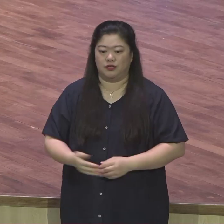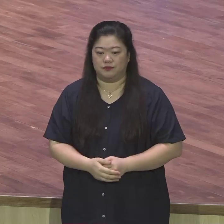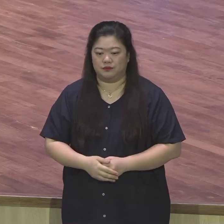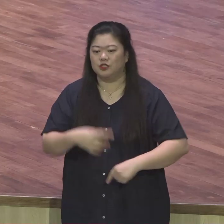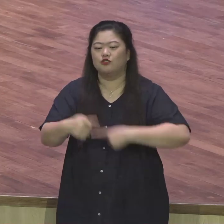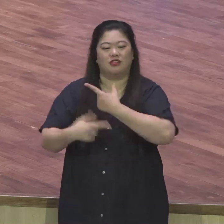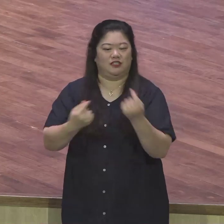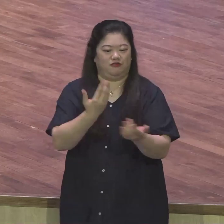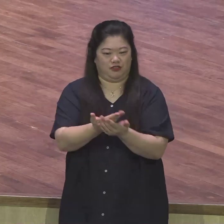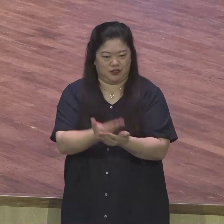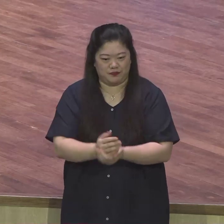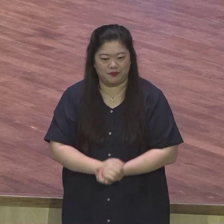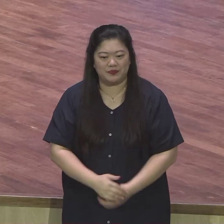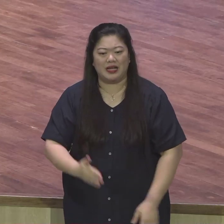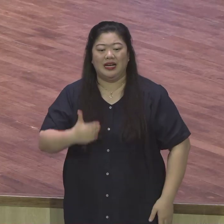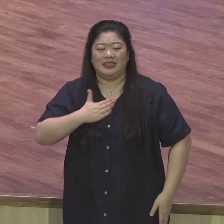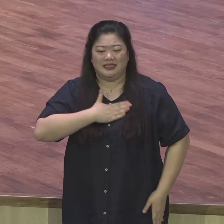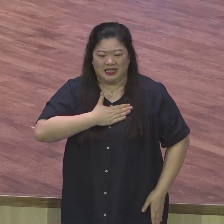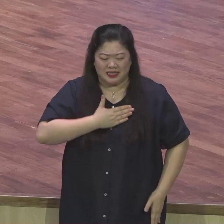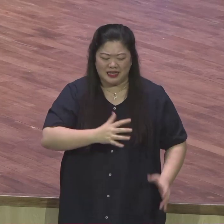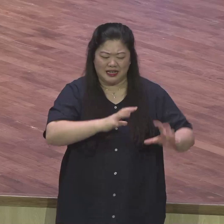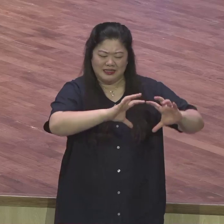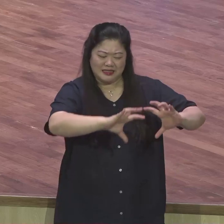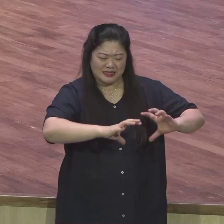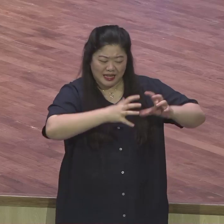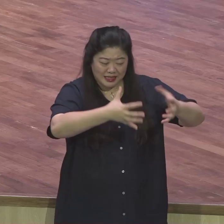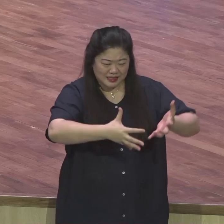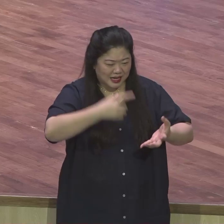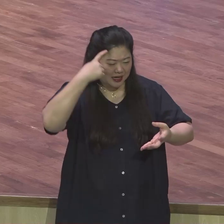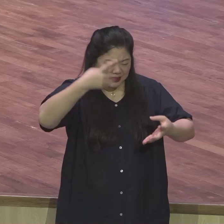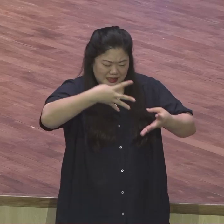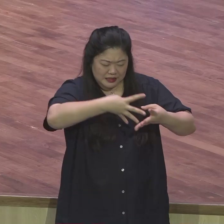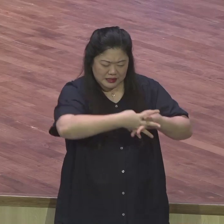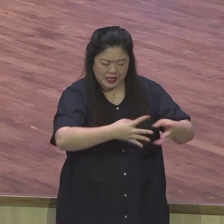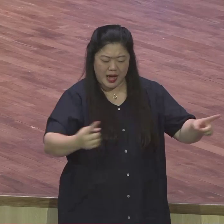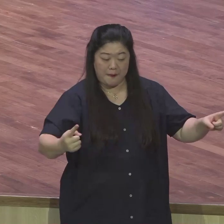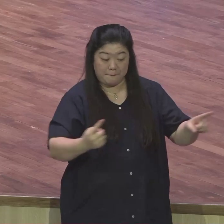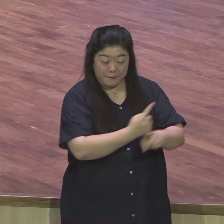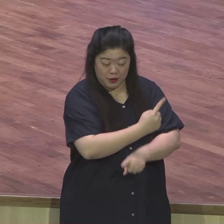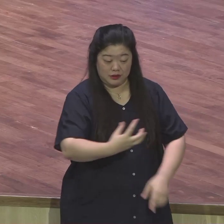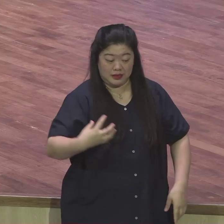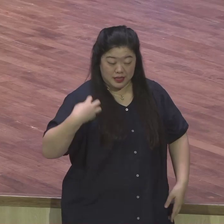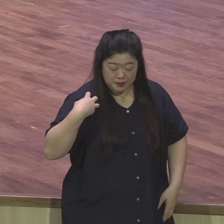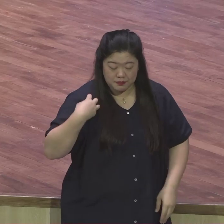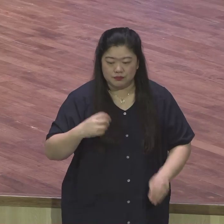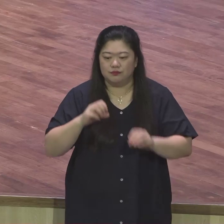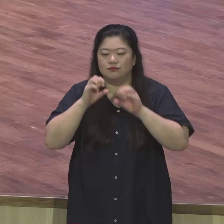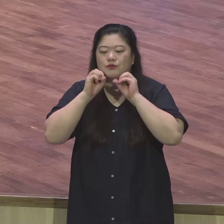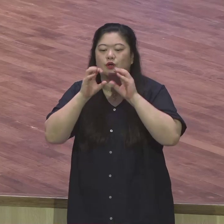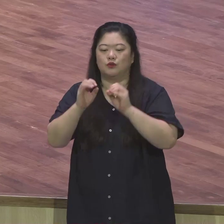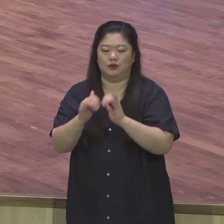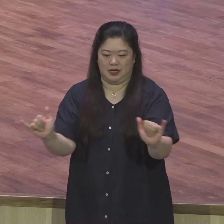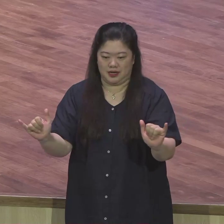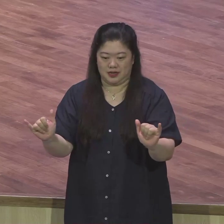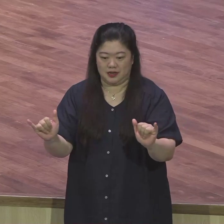세상의 틀을 바꾸는 전도자다 아멘 여러분